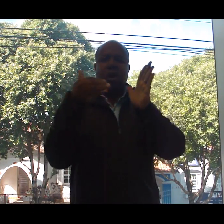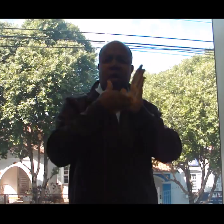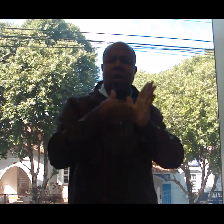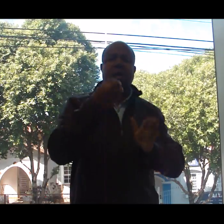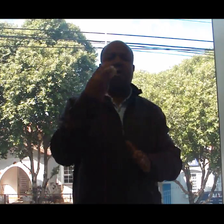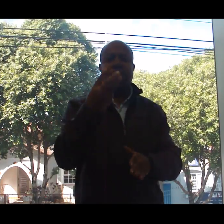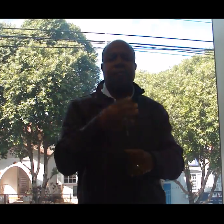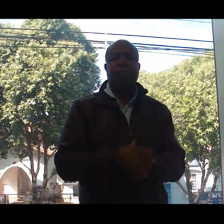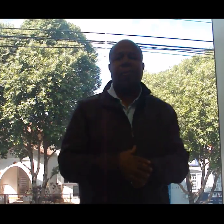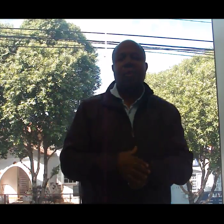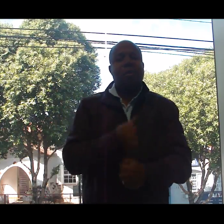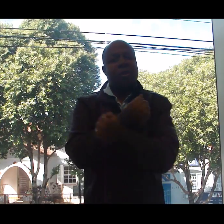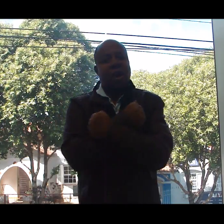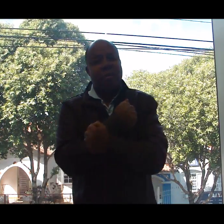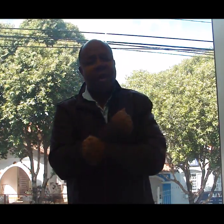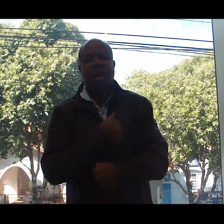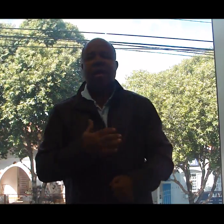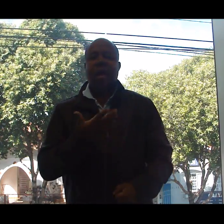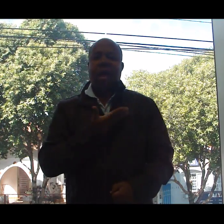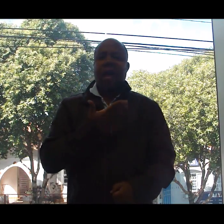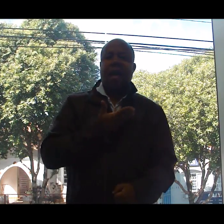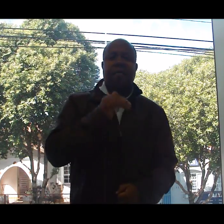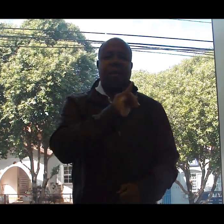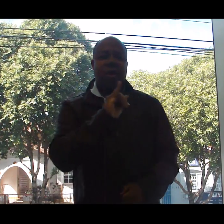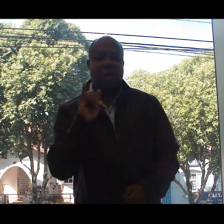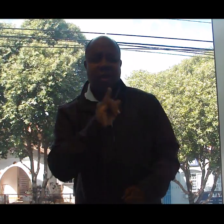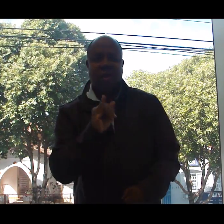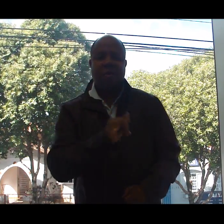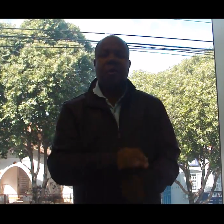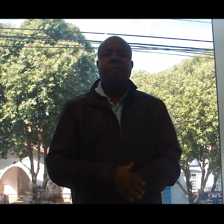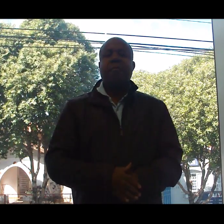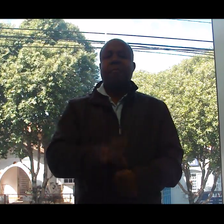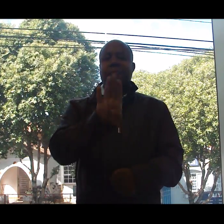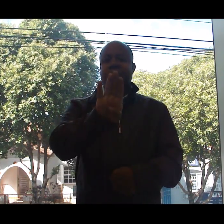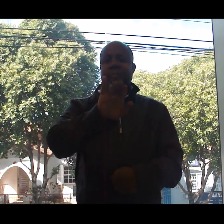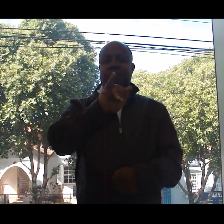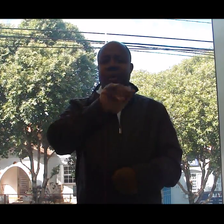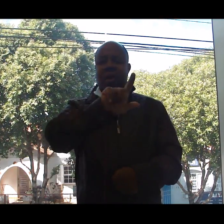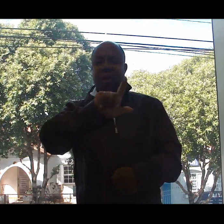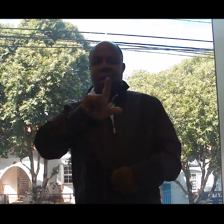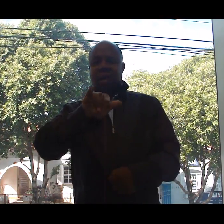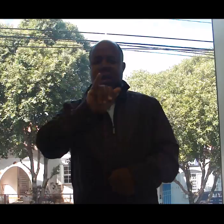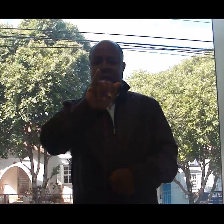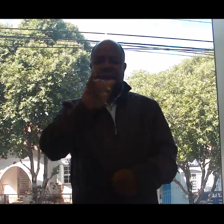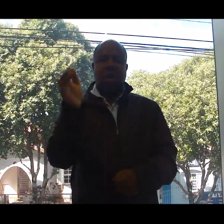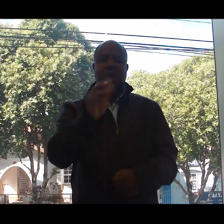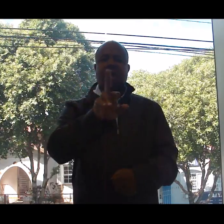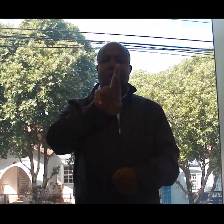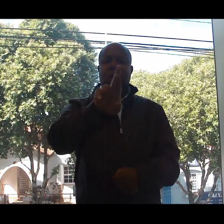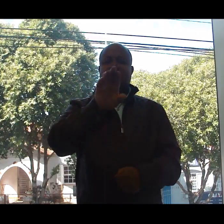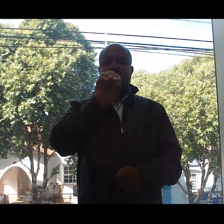meu Deus Cantarei Eu,